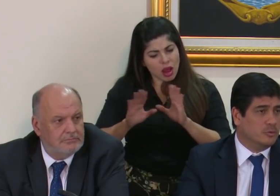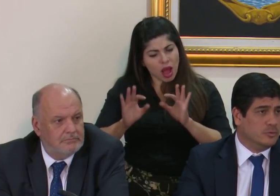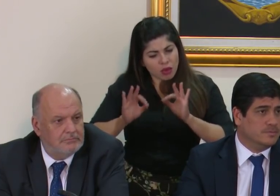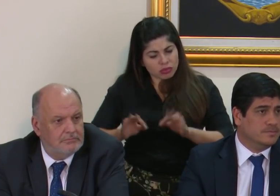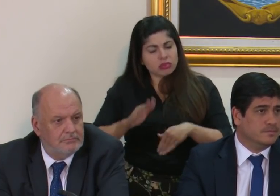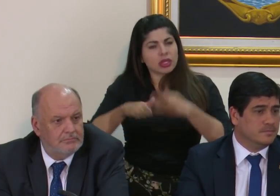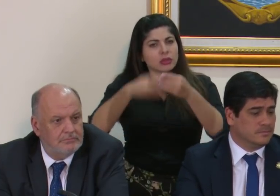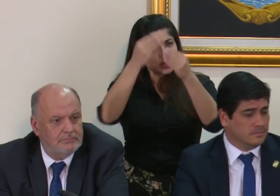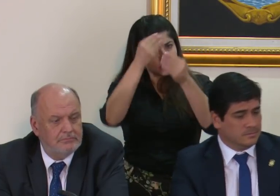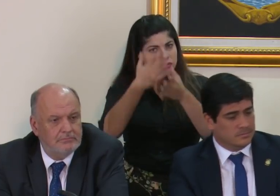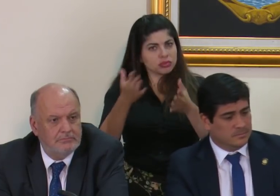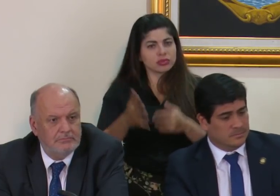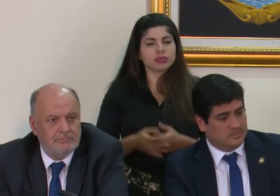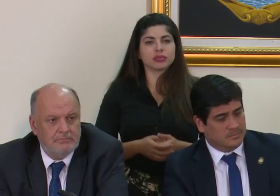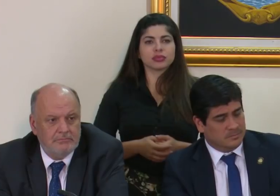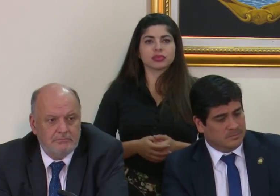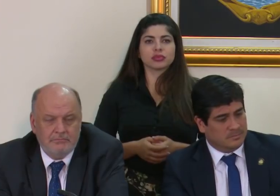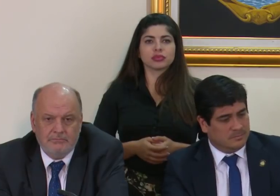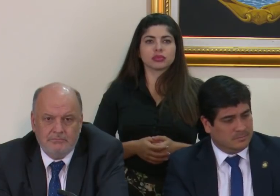oportuno.